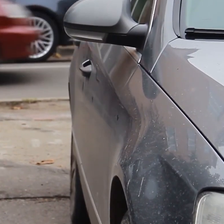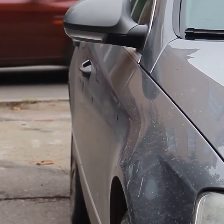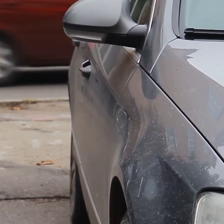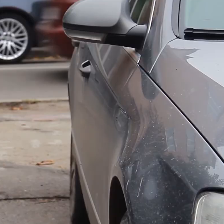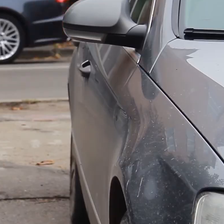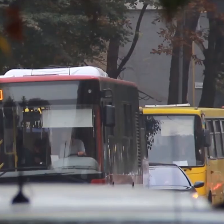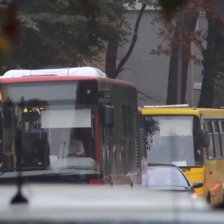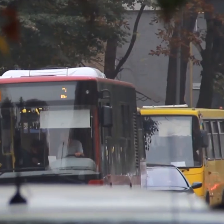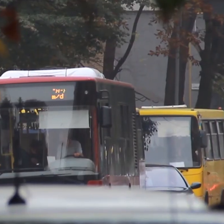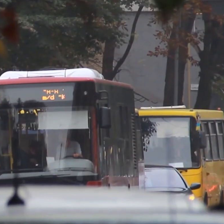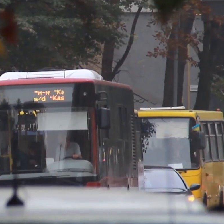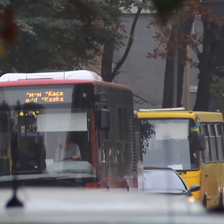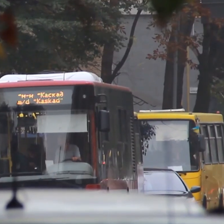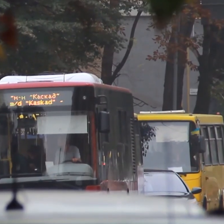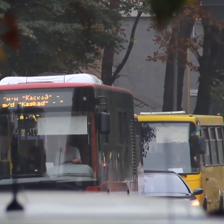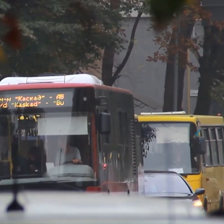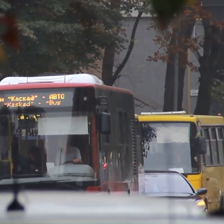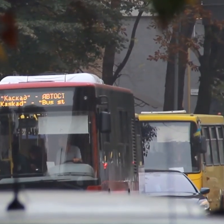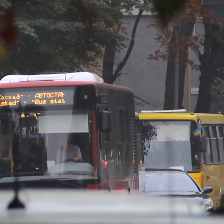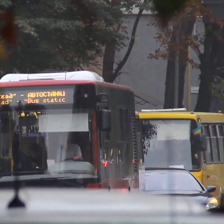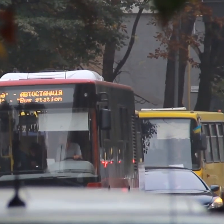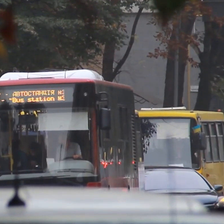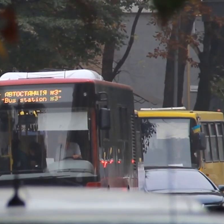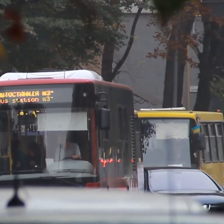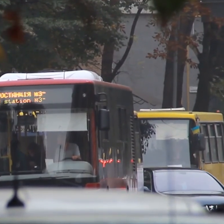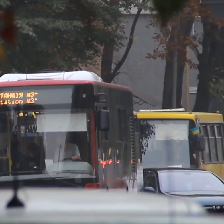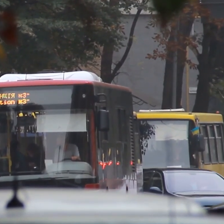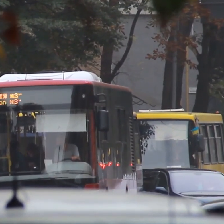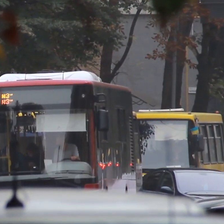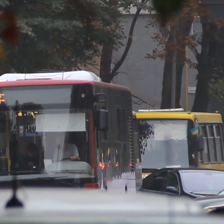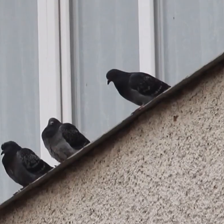Важливо, щоб допомога військовим сьогодні не зменшувалась.